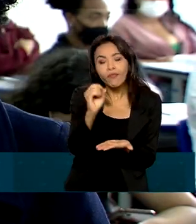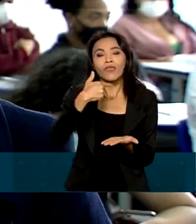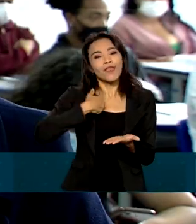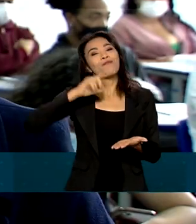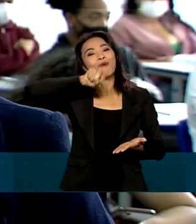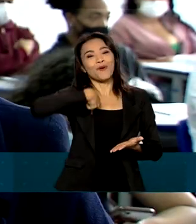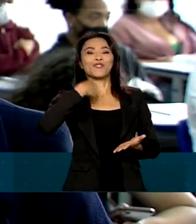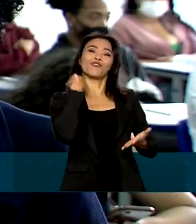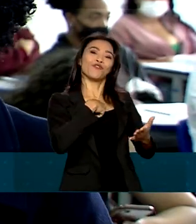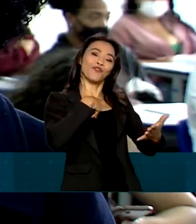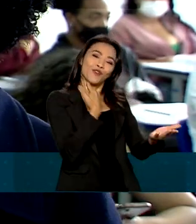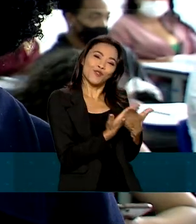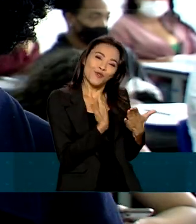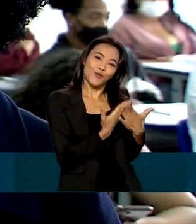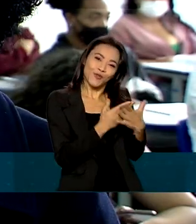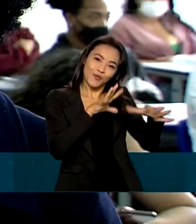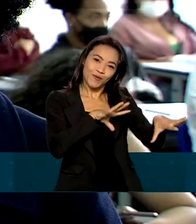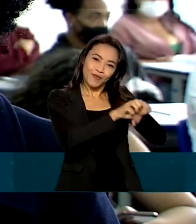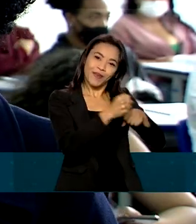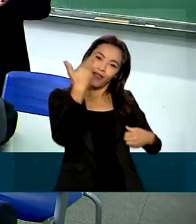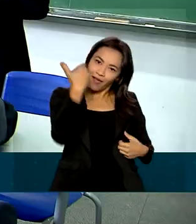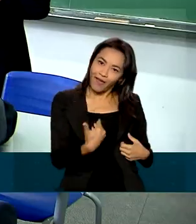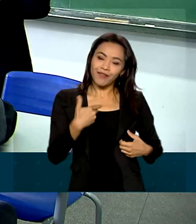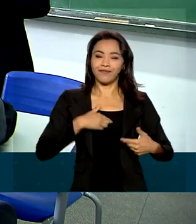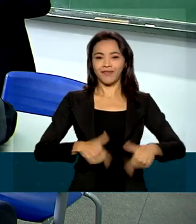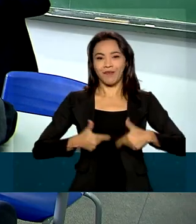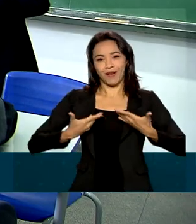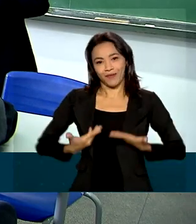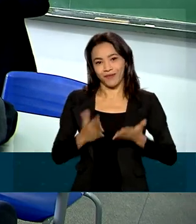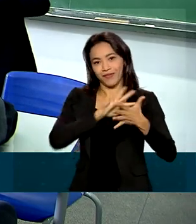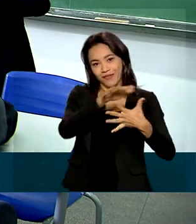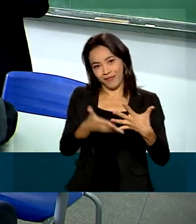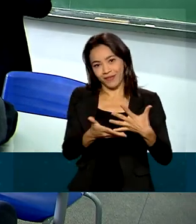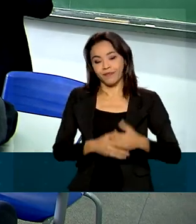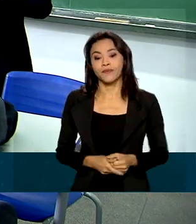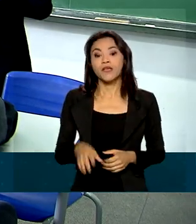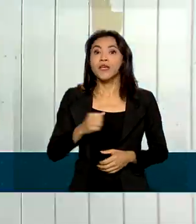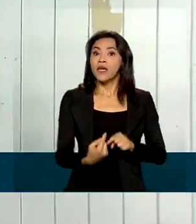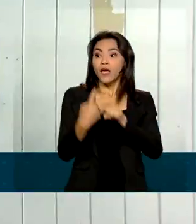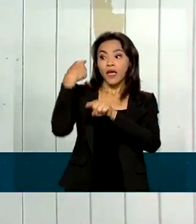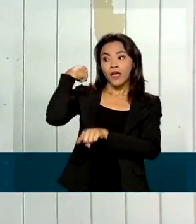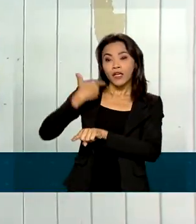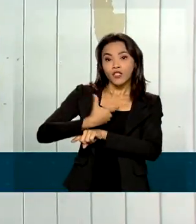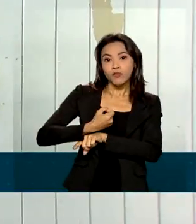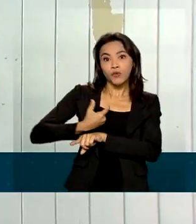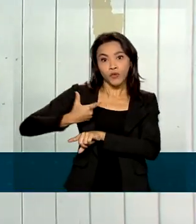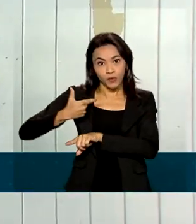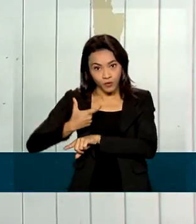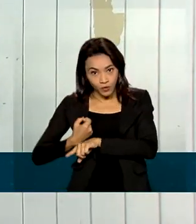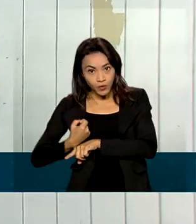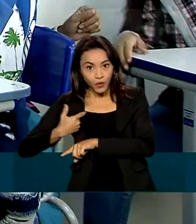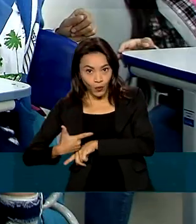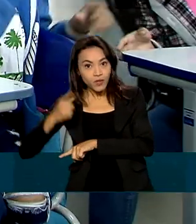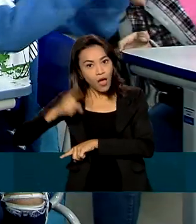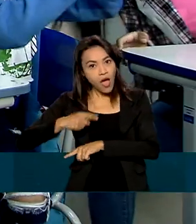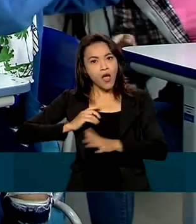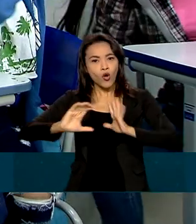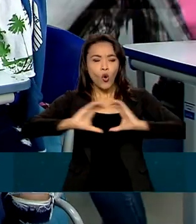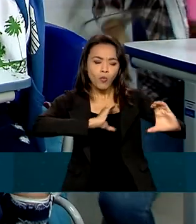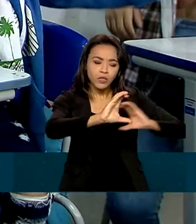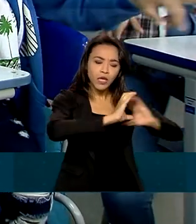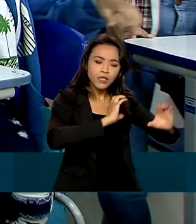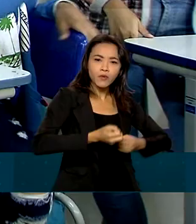profissionalizei e hoje trabalho com isso. Em 2002, a lei reconheceu a Libras como meio legal de comunicação e